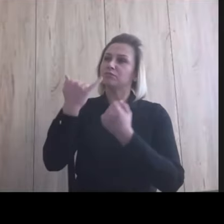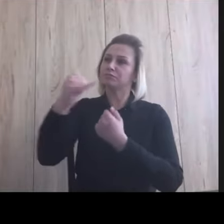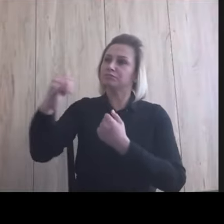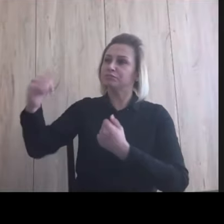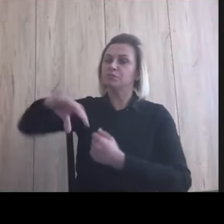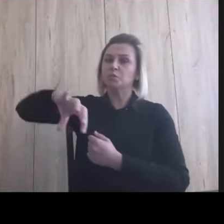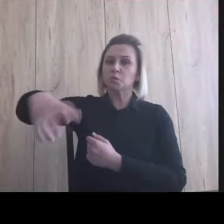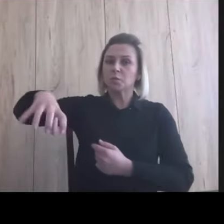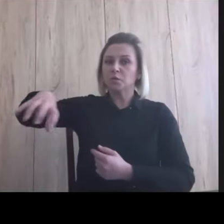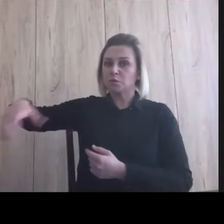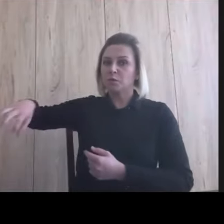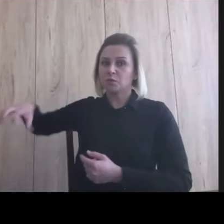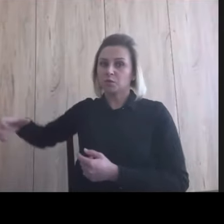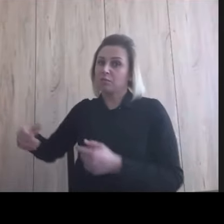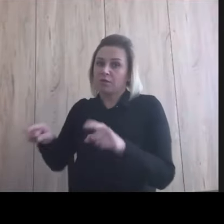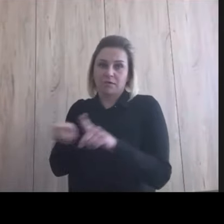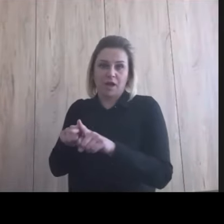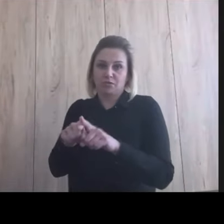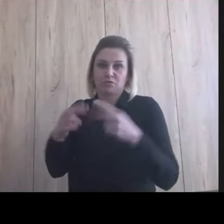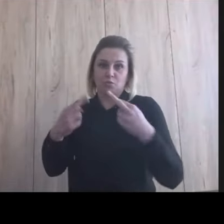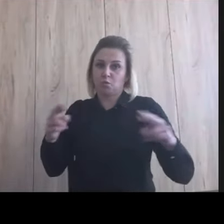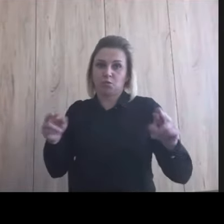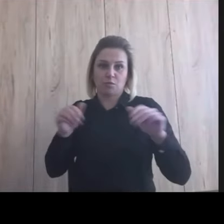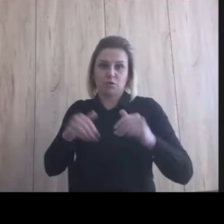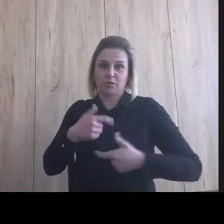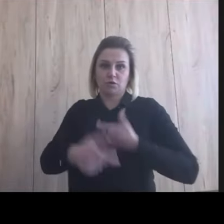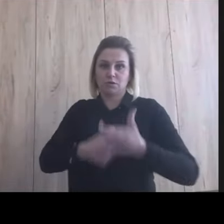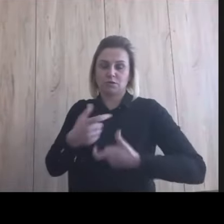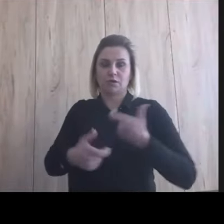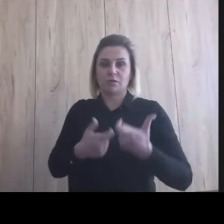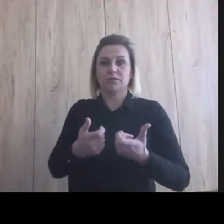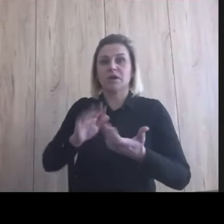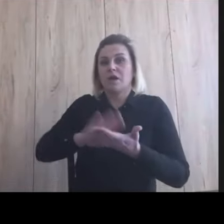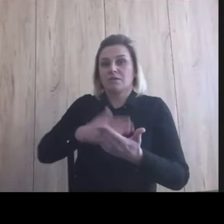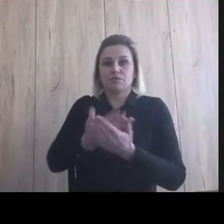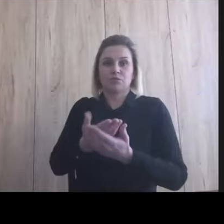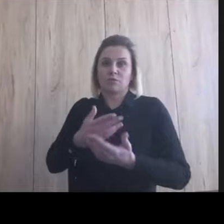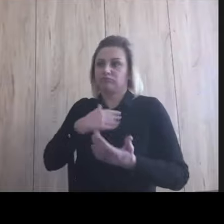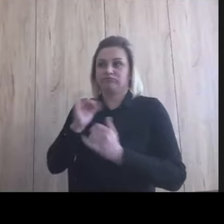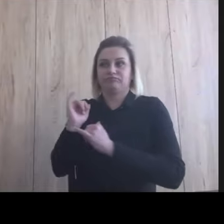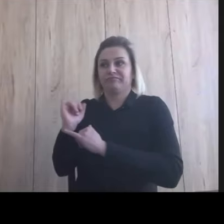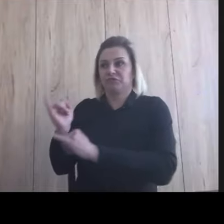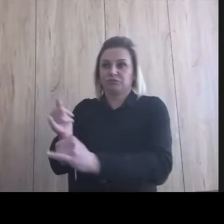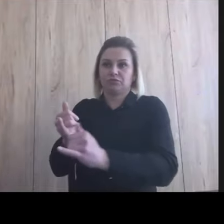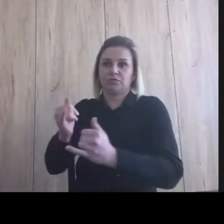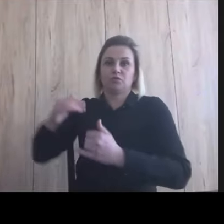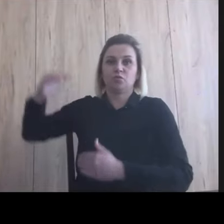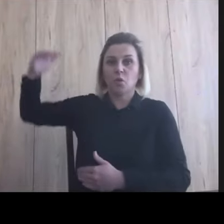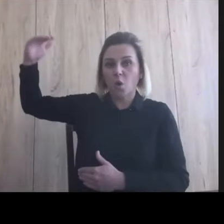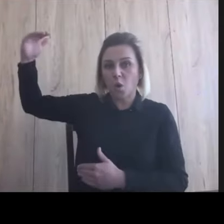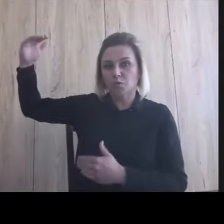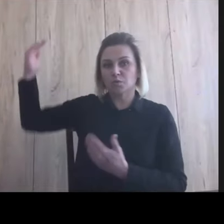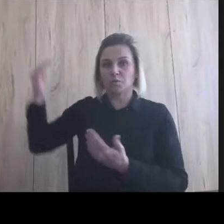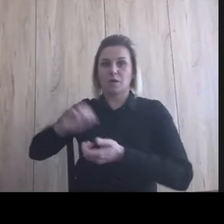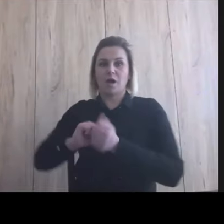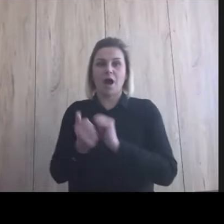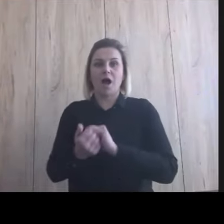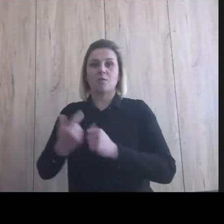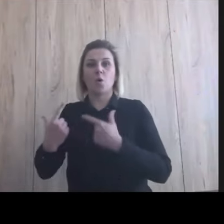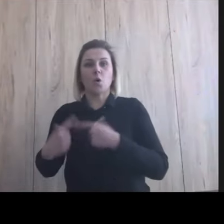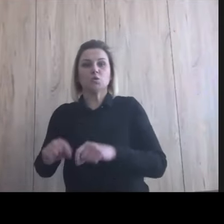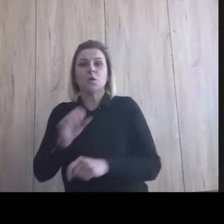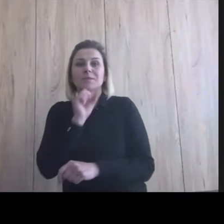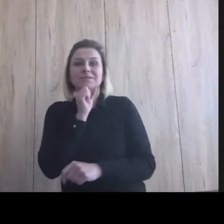tutaj też mamy bardzo dużo możliwości, nie? Bo może to równie dobrze służyć osobom dorosłym, o na przykład osobom starszym, które